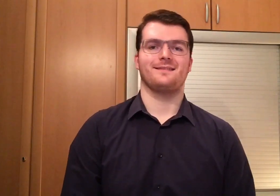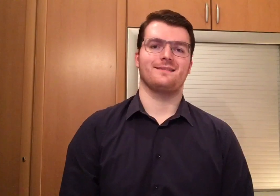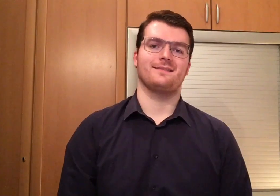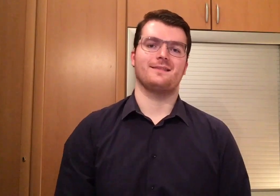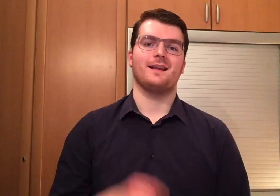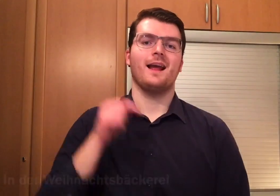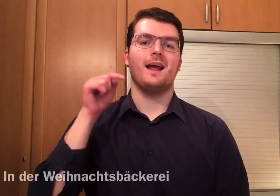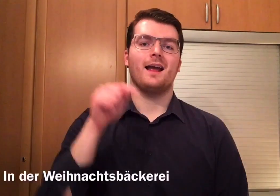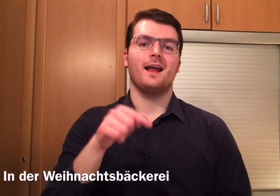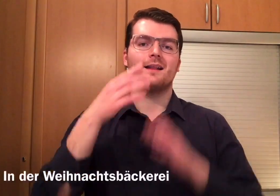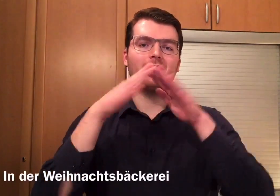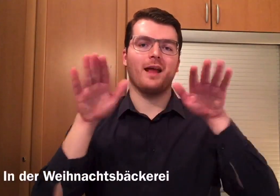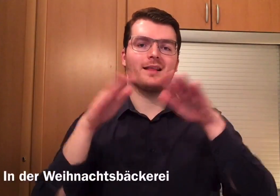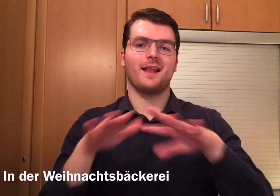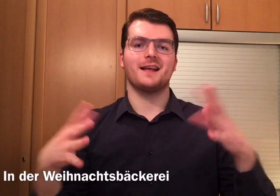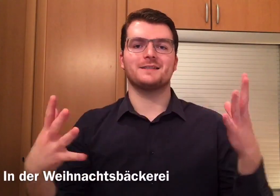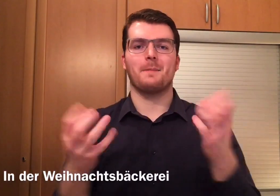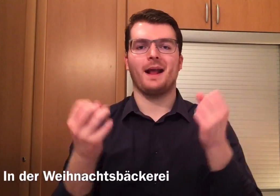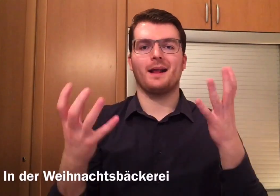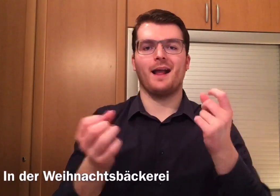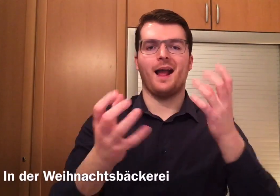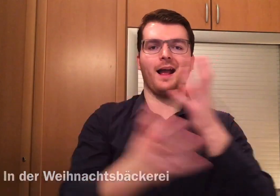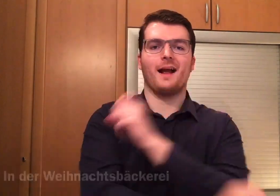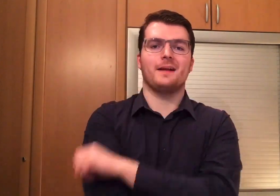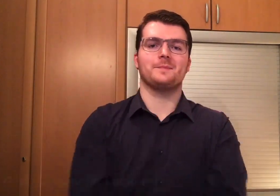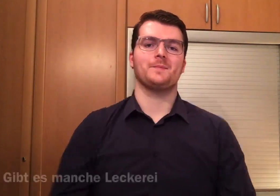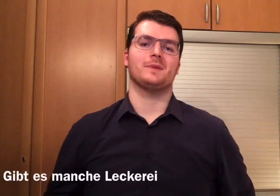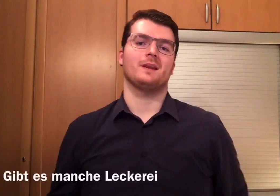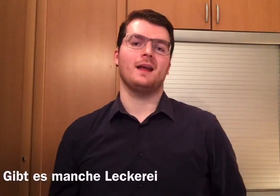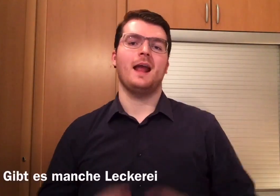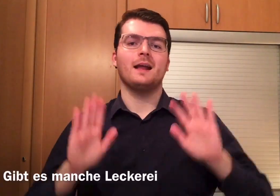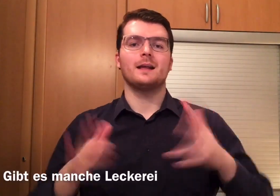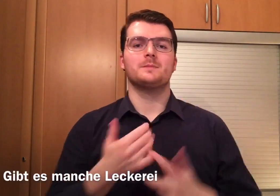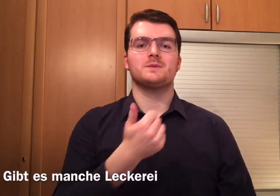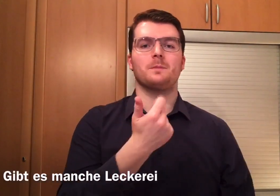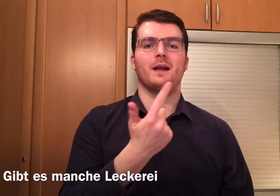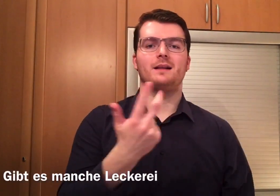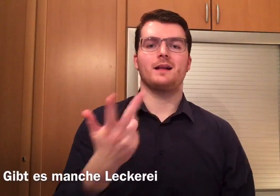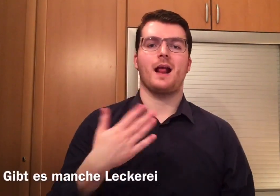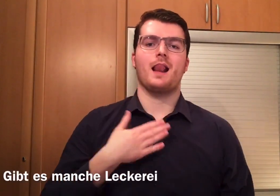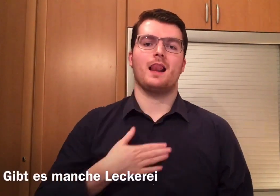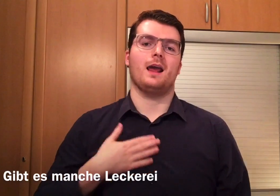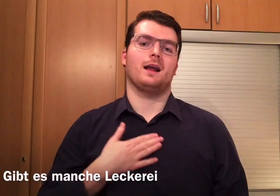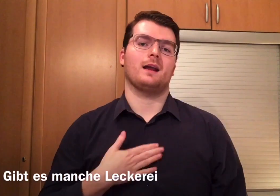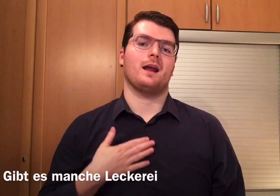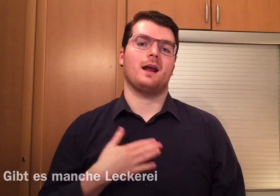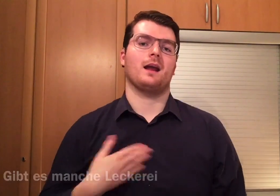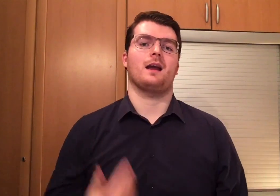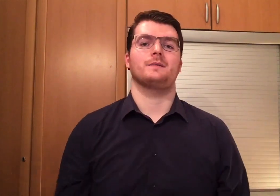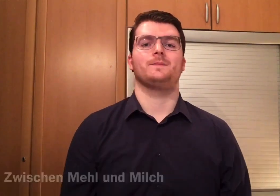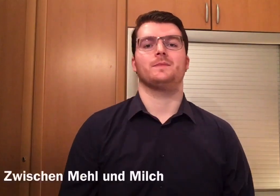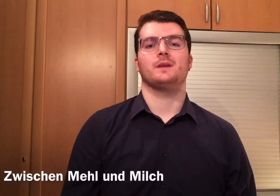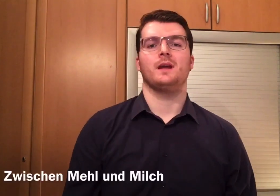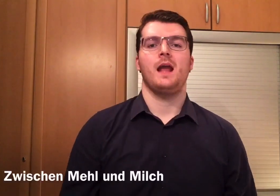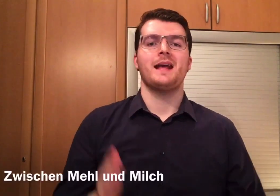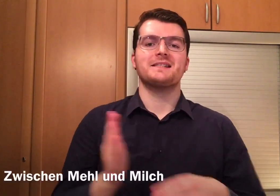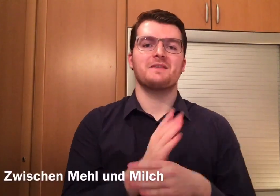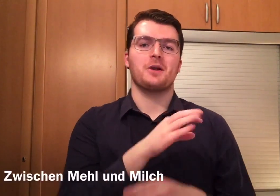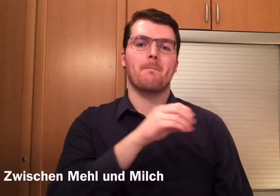In der Weihnachtsbäckerei In gibt es manche Leckerei Zwischen